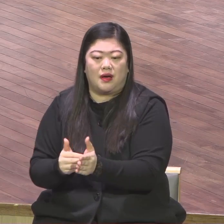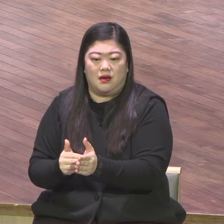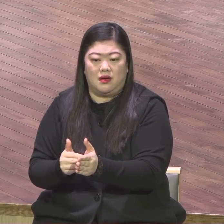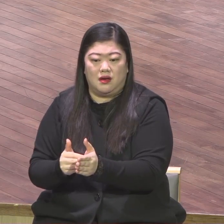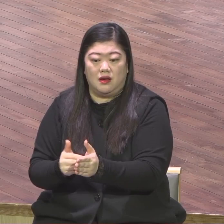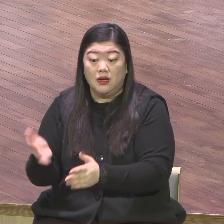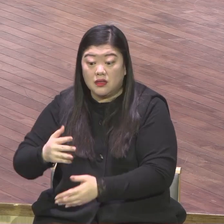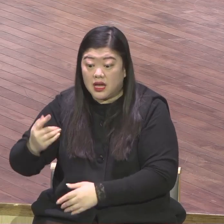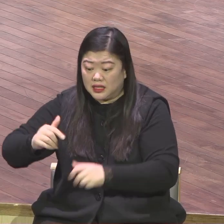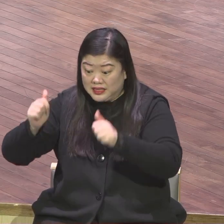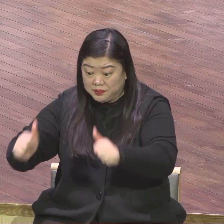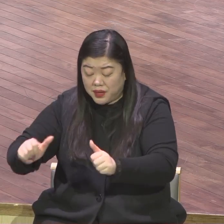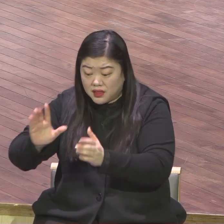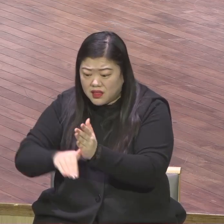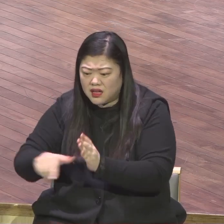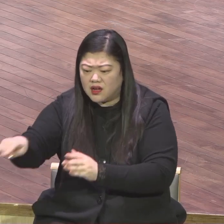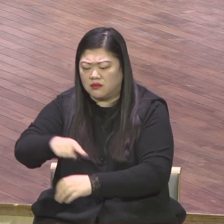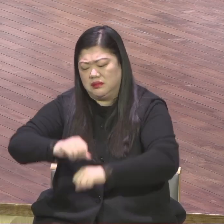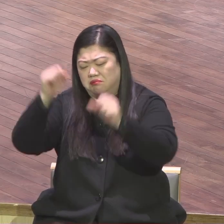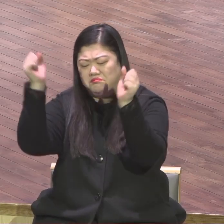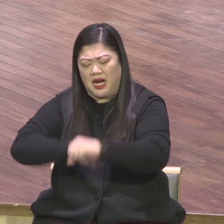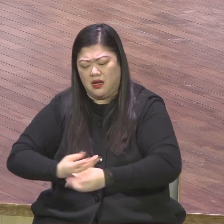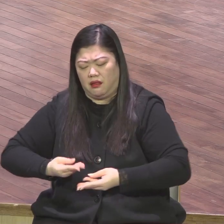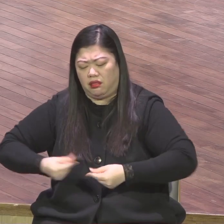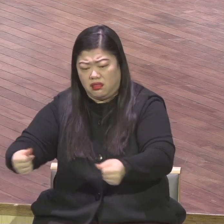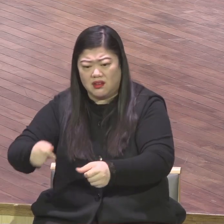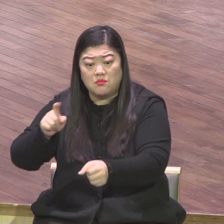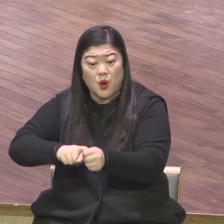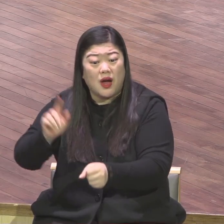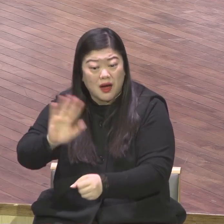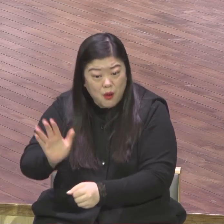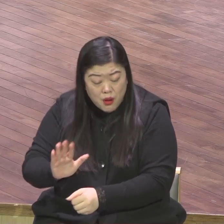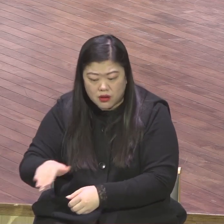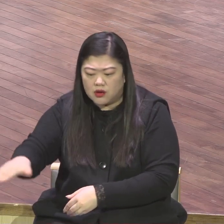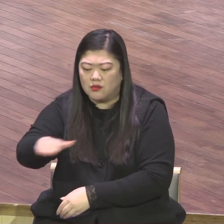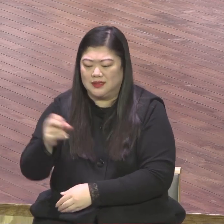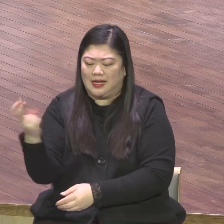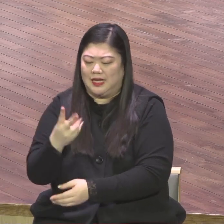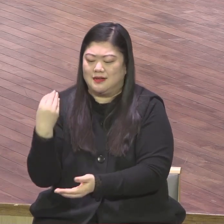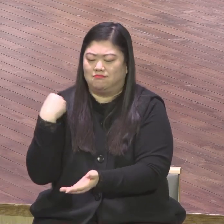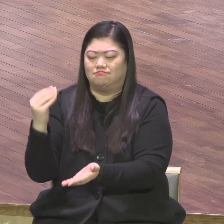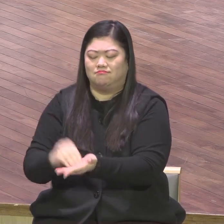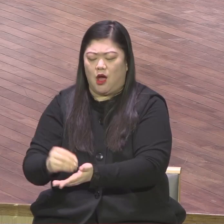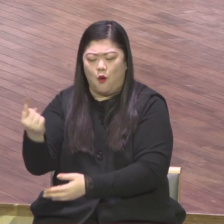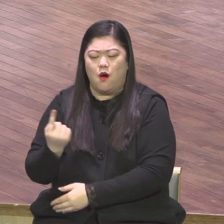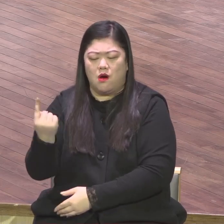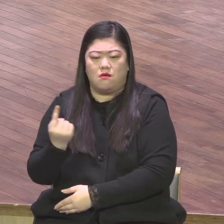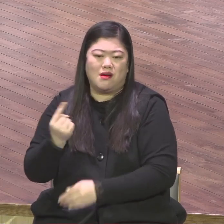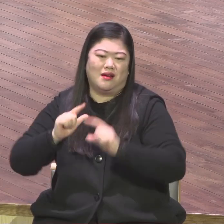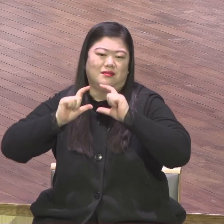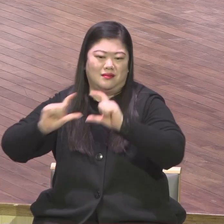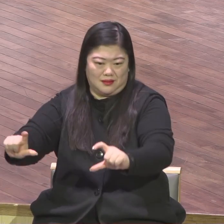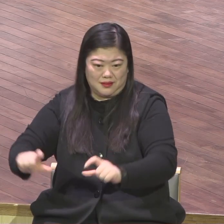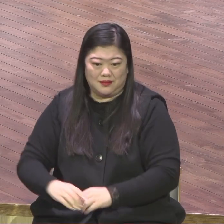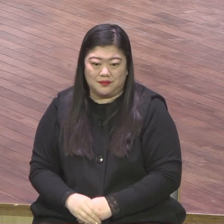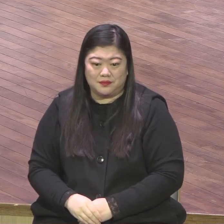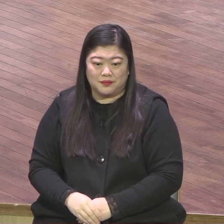큰 소망을 주는 메시지로 끝을 맺고 있는데 하나님께서 따위시에 무너진 장막을 다시 일으키고